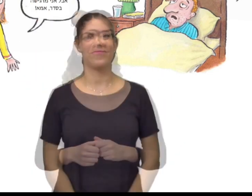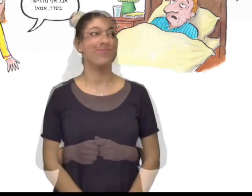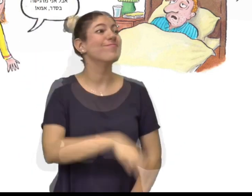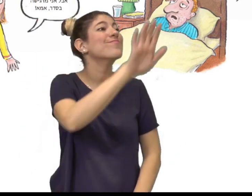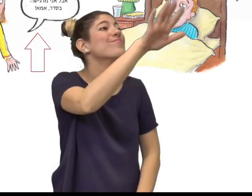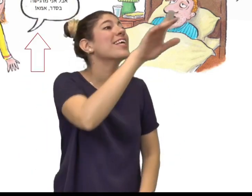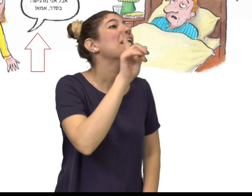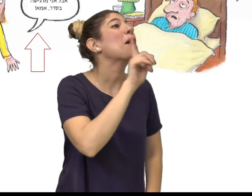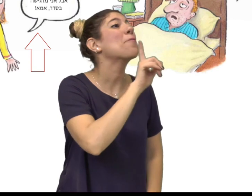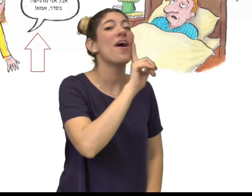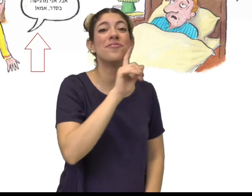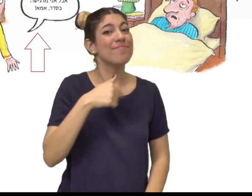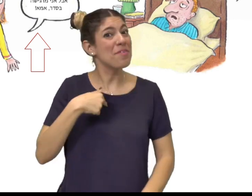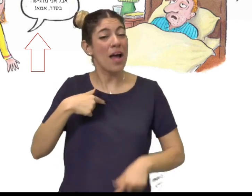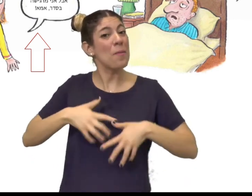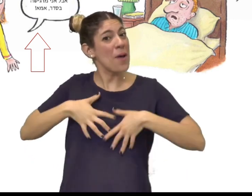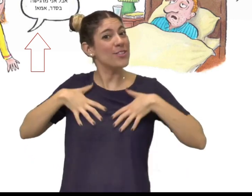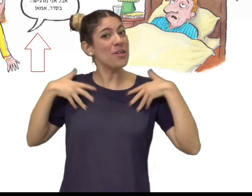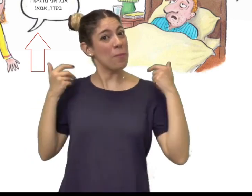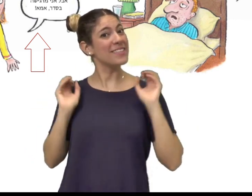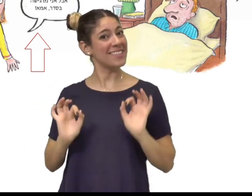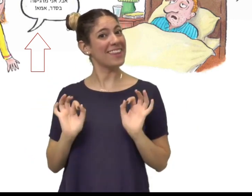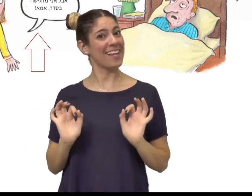אימא, אני מרגישה בסדר.